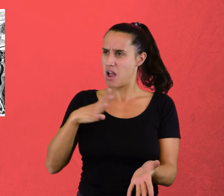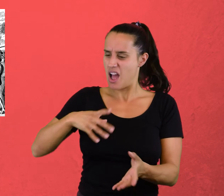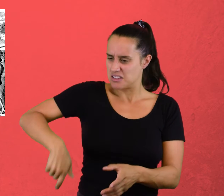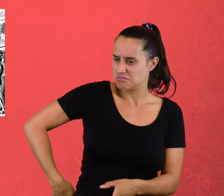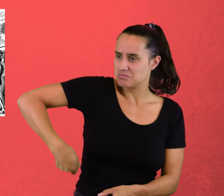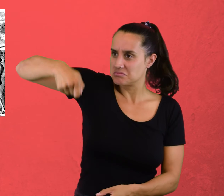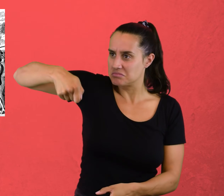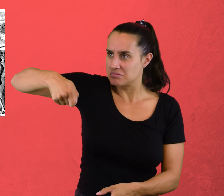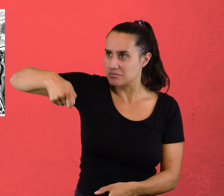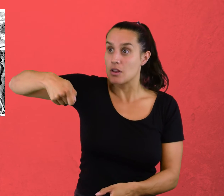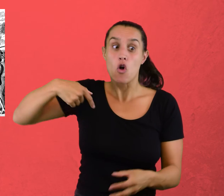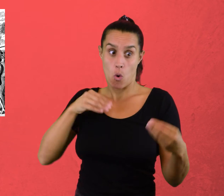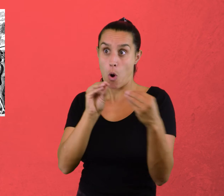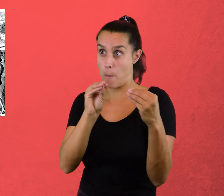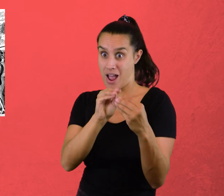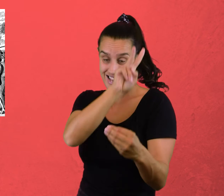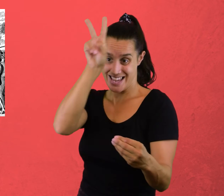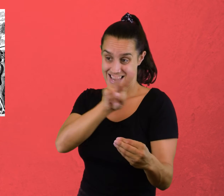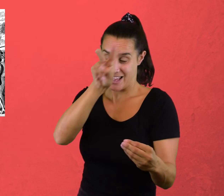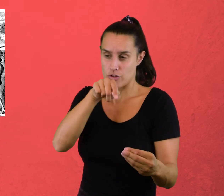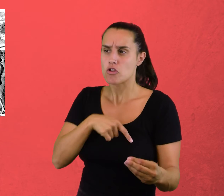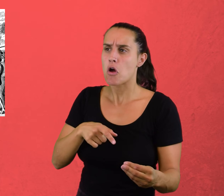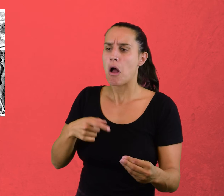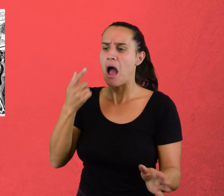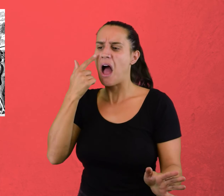Uno de nosotros tomó uno de esos palos.